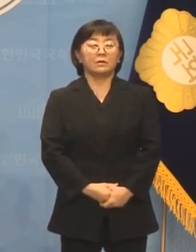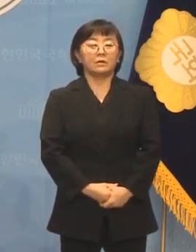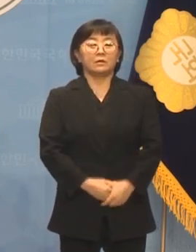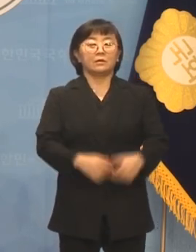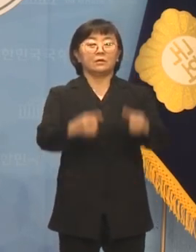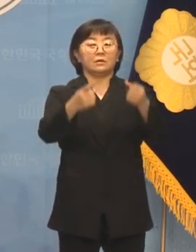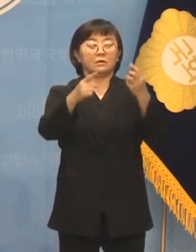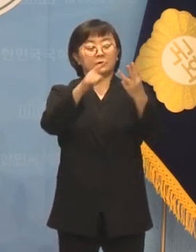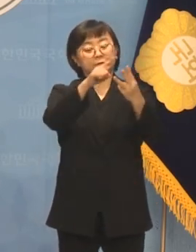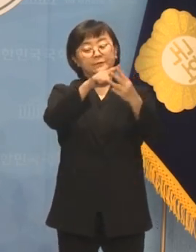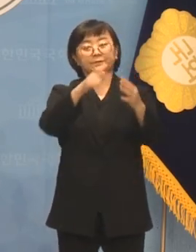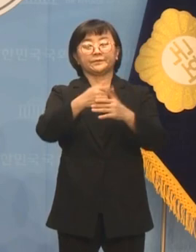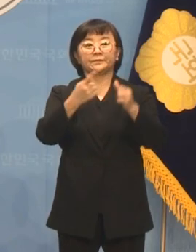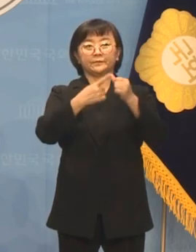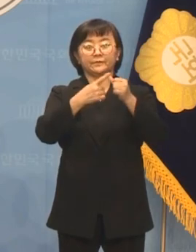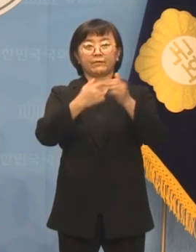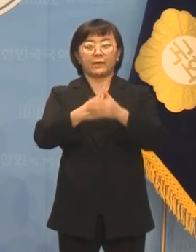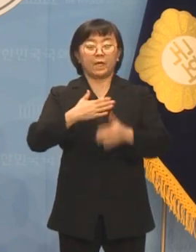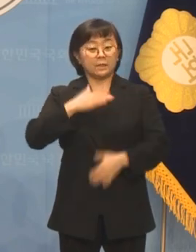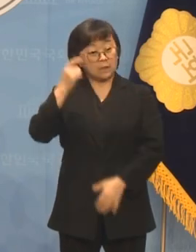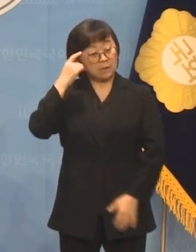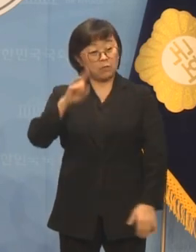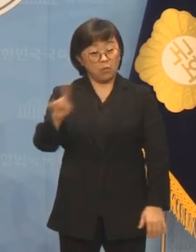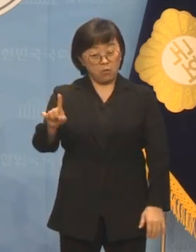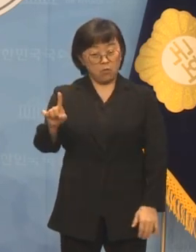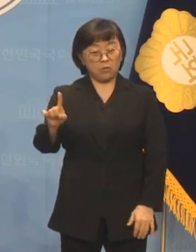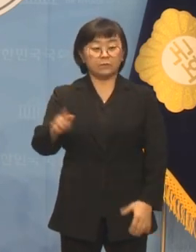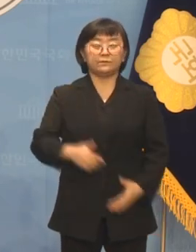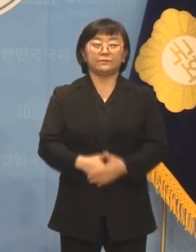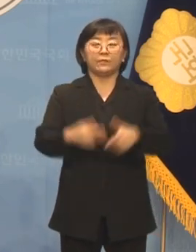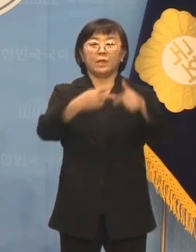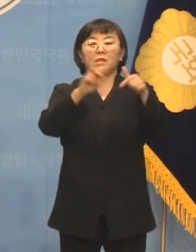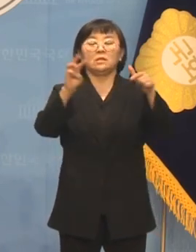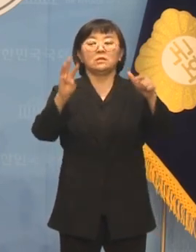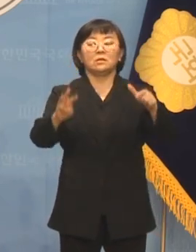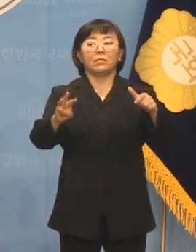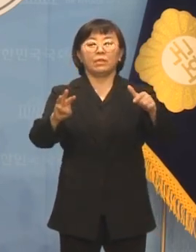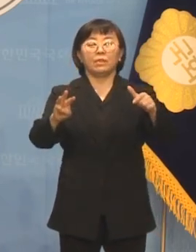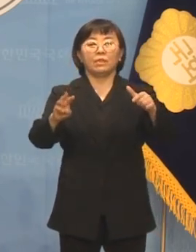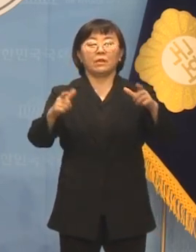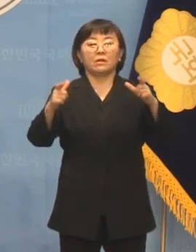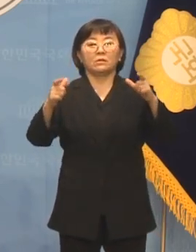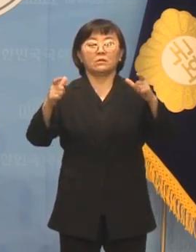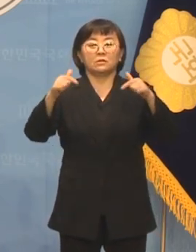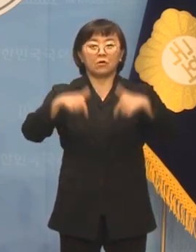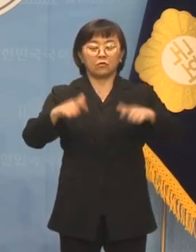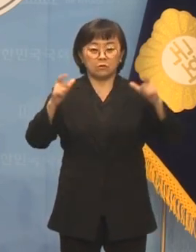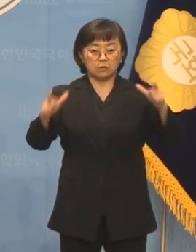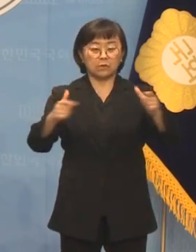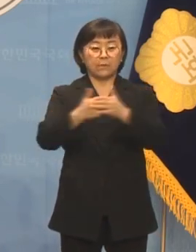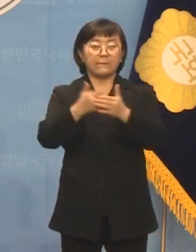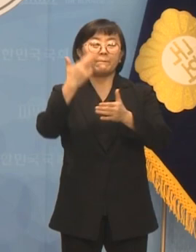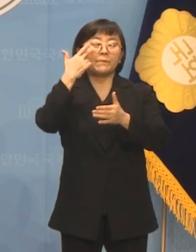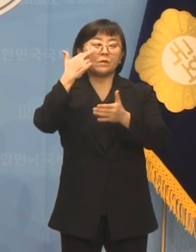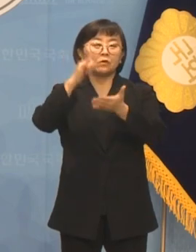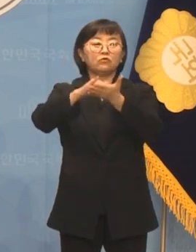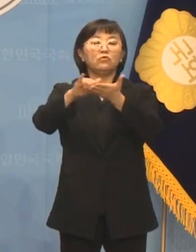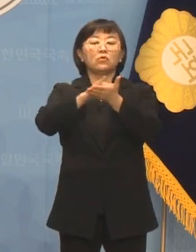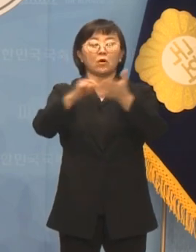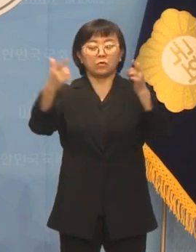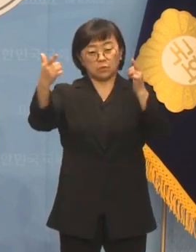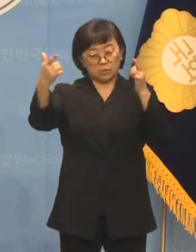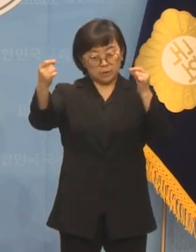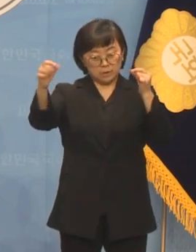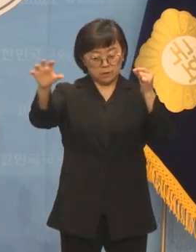첫째, 제가 생각하는 것은 오직 인천 서구울을 미국의 뉴욕과 같이 만드는 것입니다.